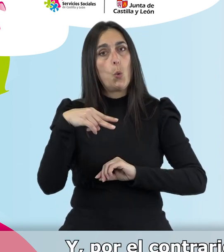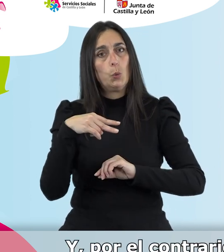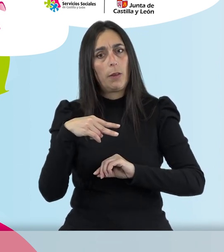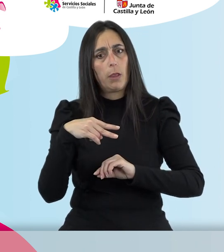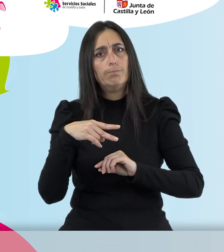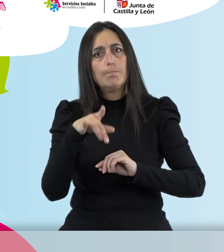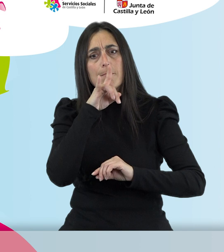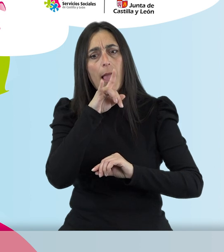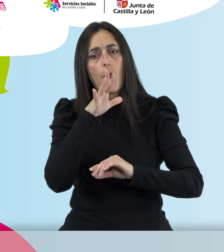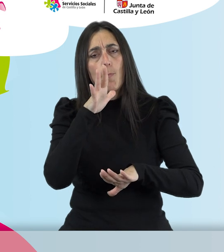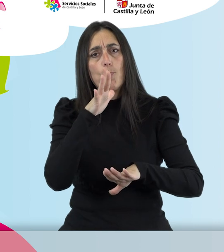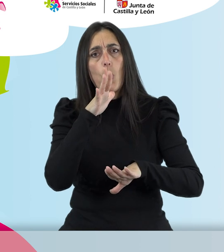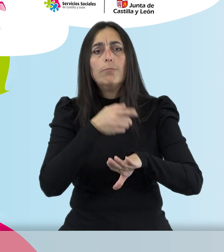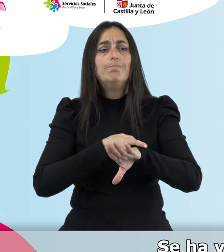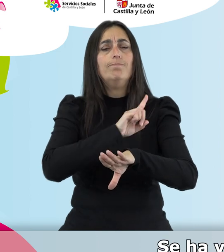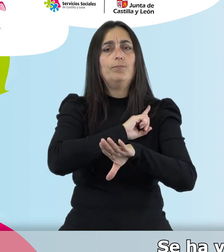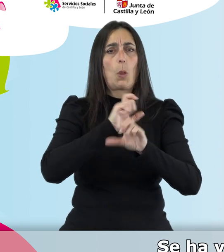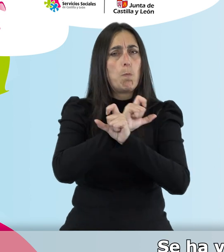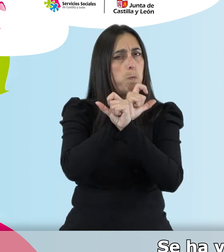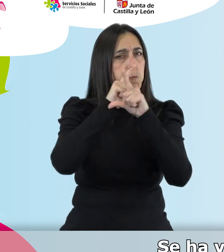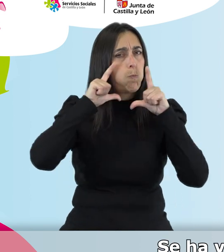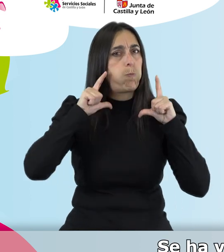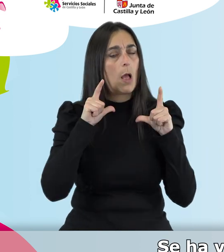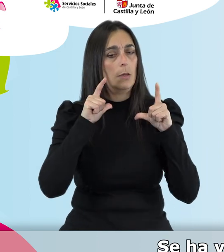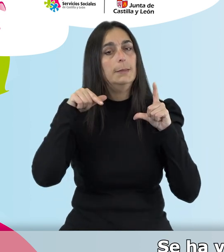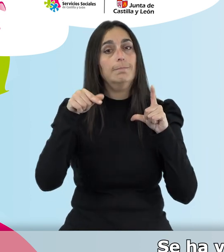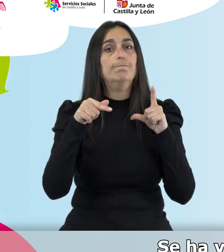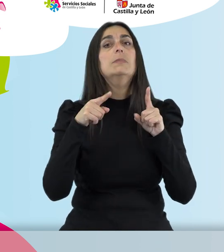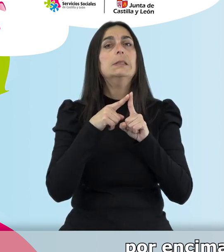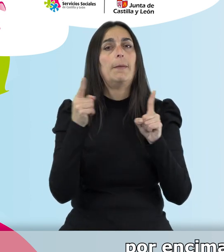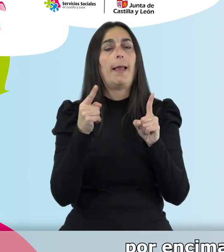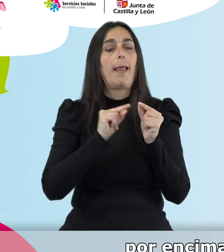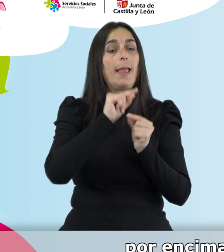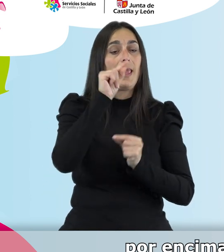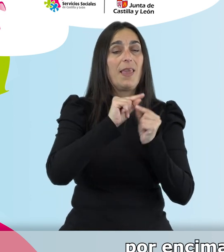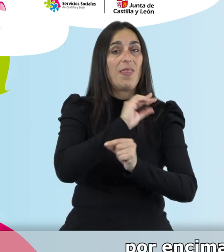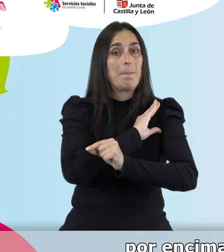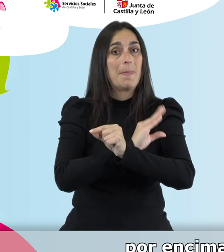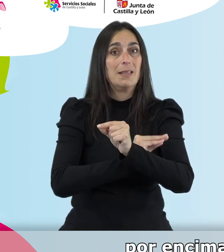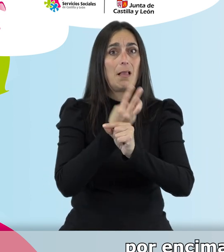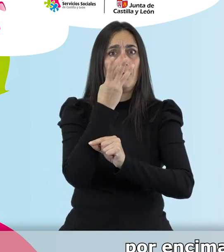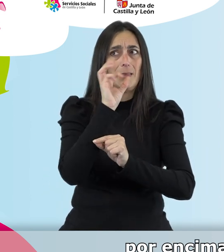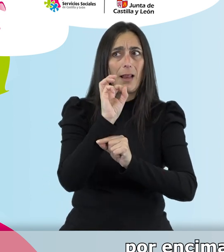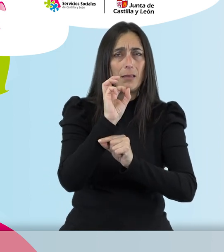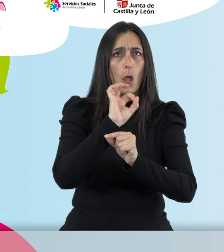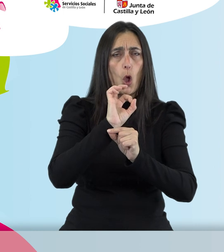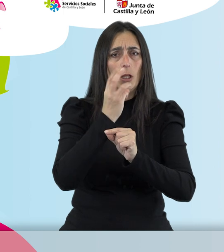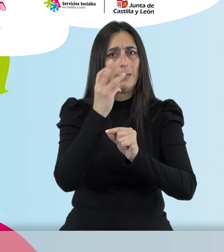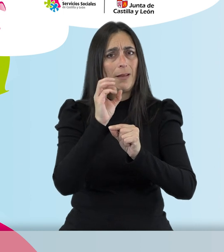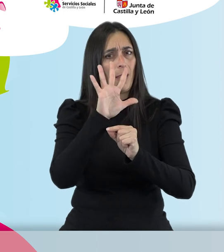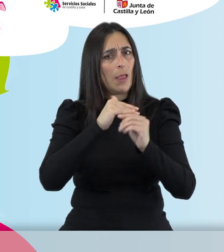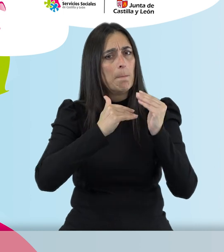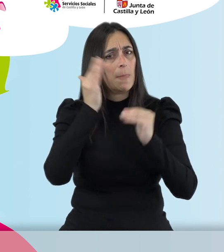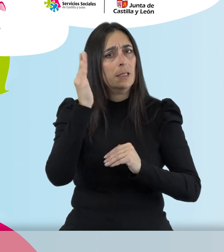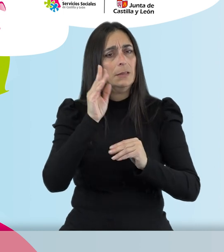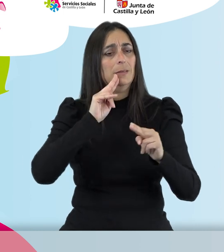por exceso, que sería la obesidad. Se ha visto que índices de masa corporal por encima de 30, incluso de 35, que es la